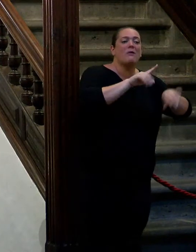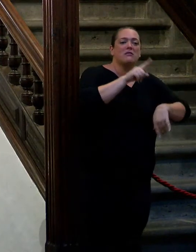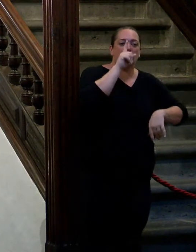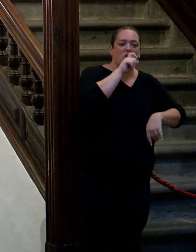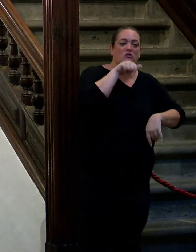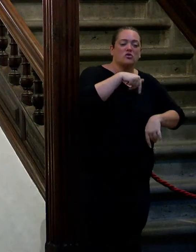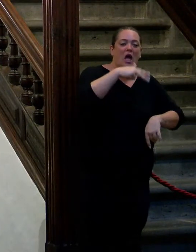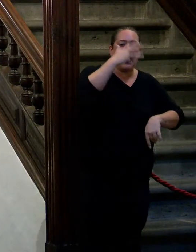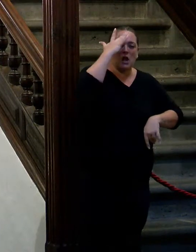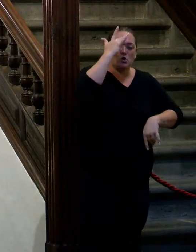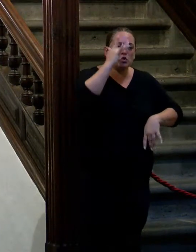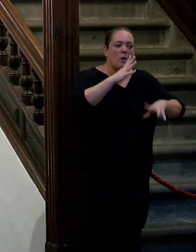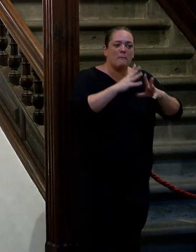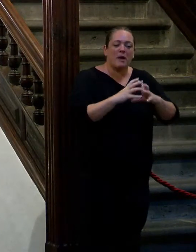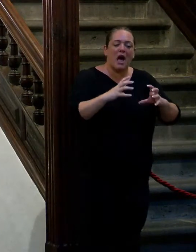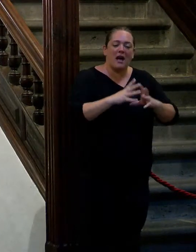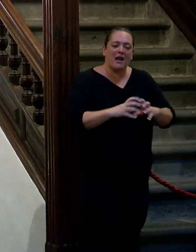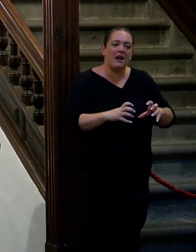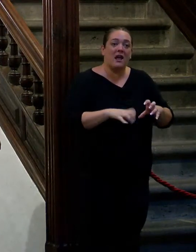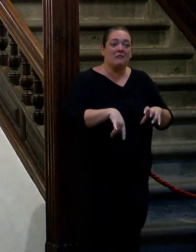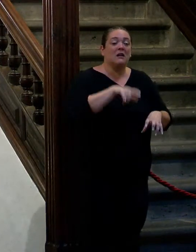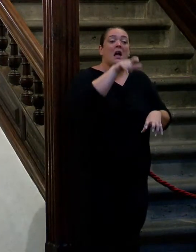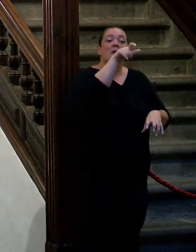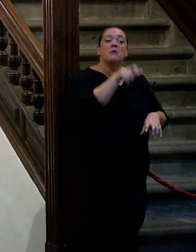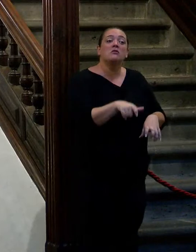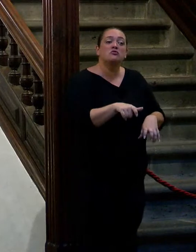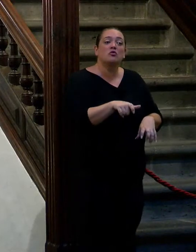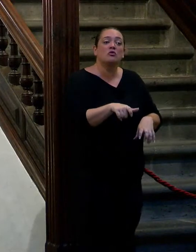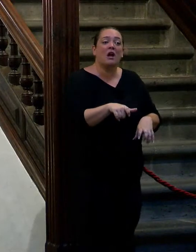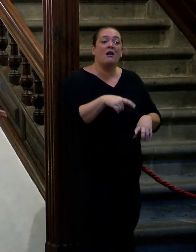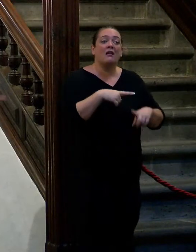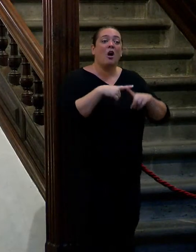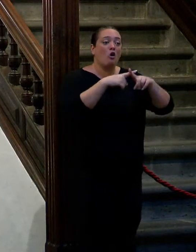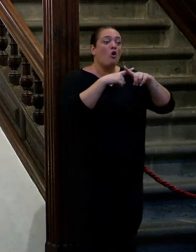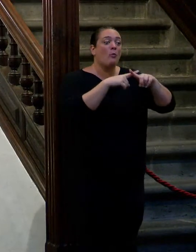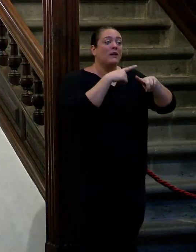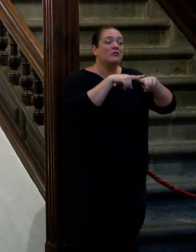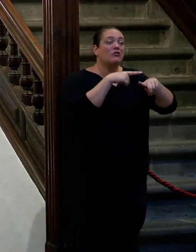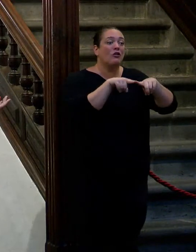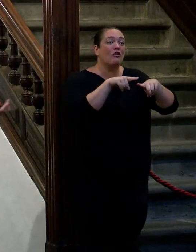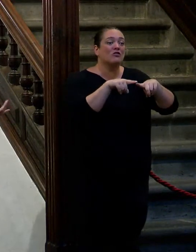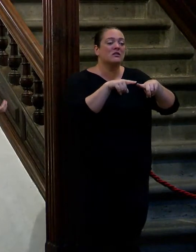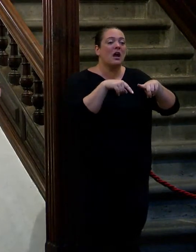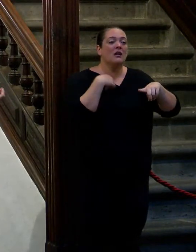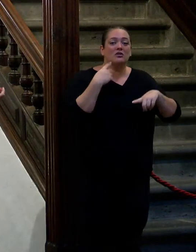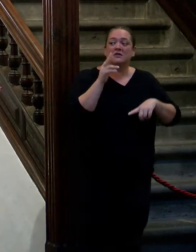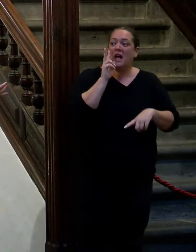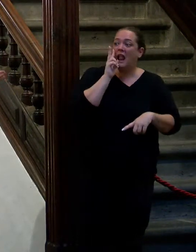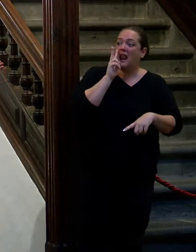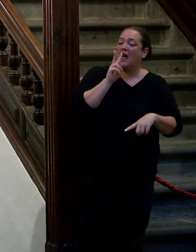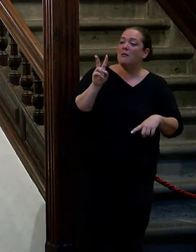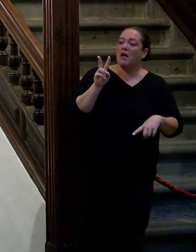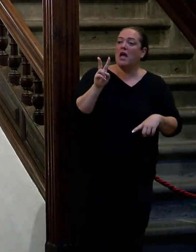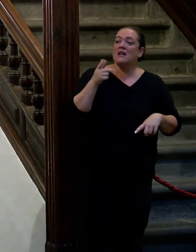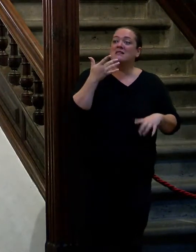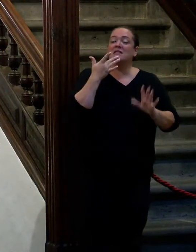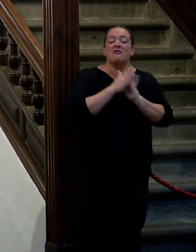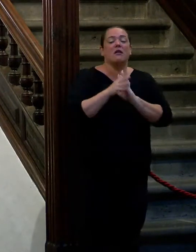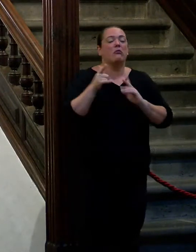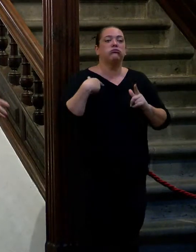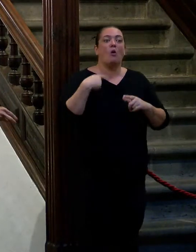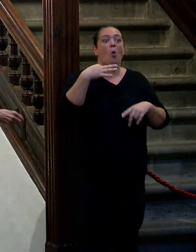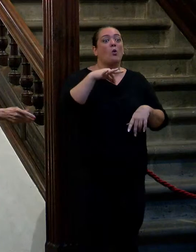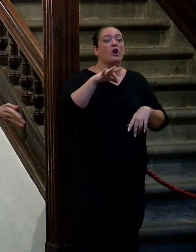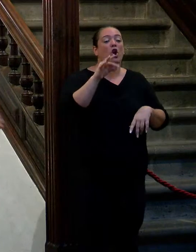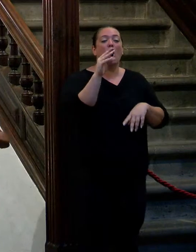ilusión es gana es alguien quien ha compartido cosas y de repente la ve y le parece fíjate no es solamente un muñeco que sale